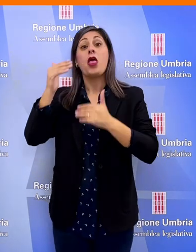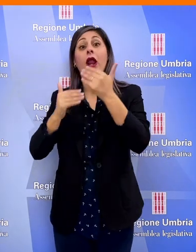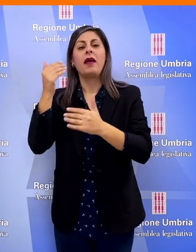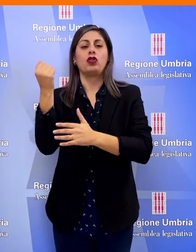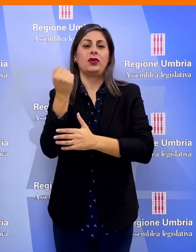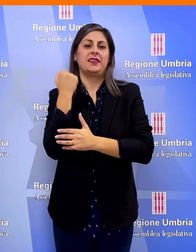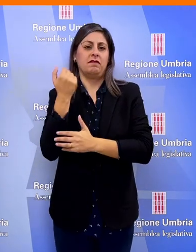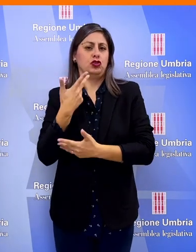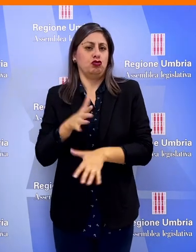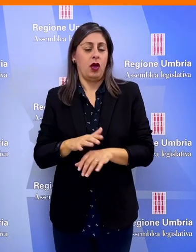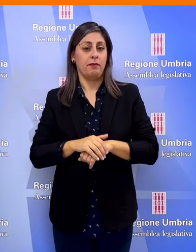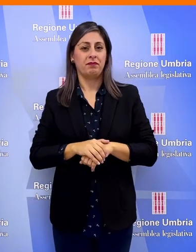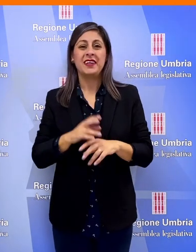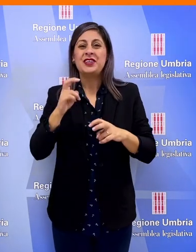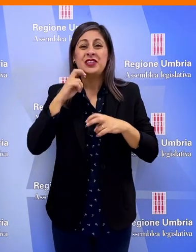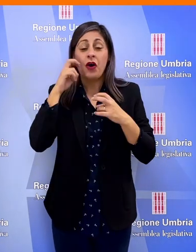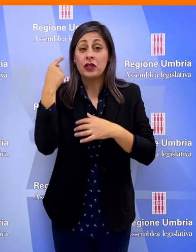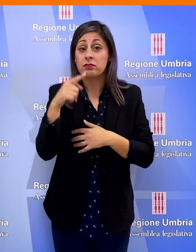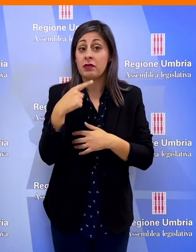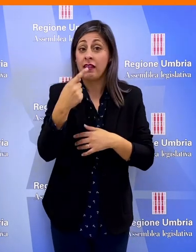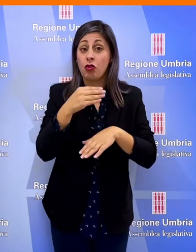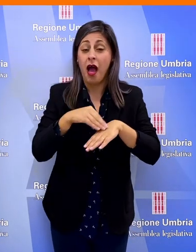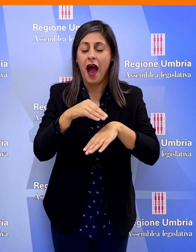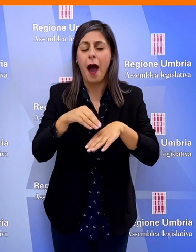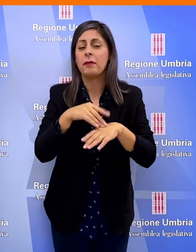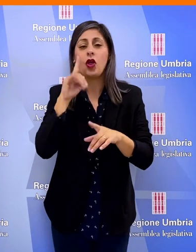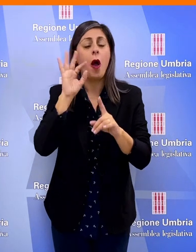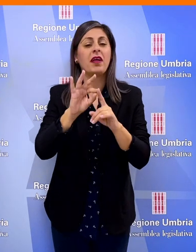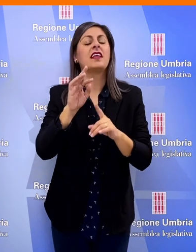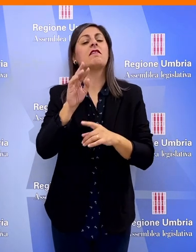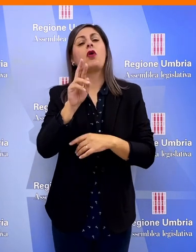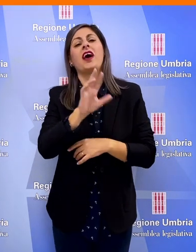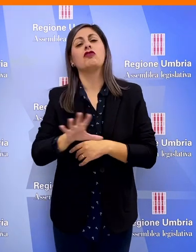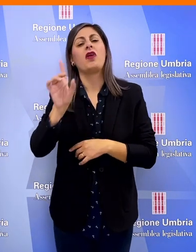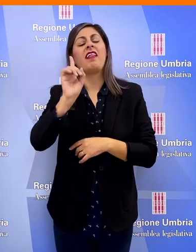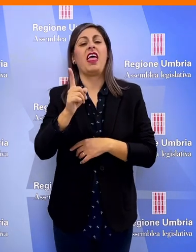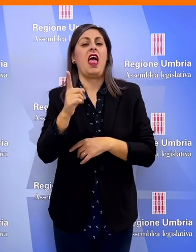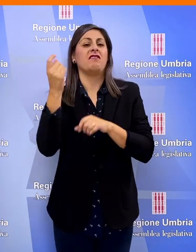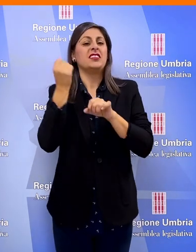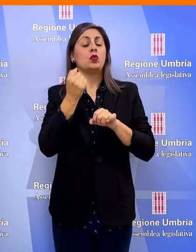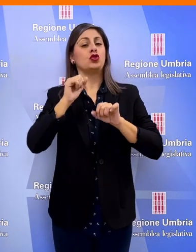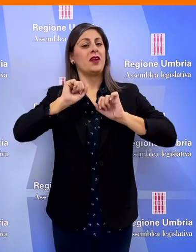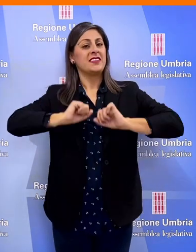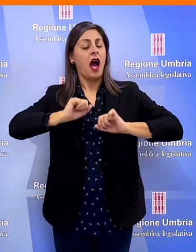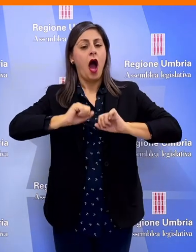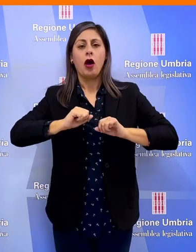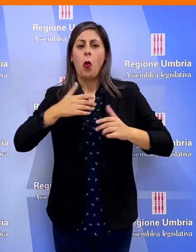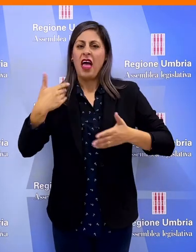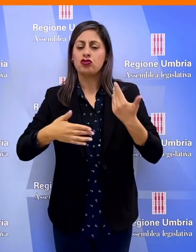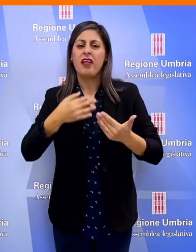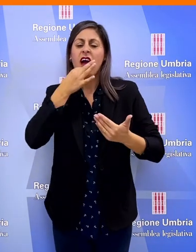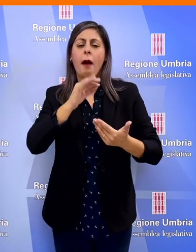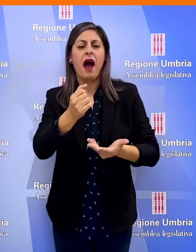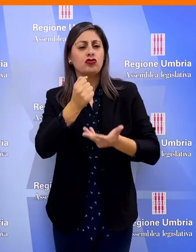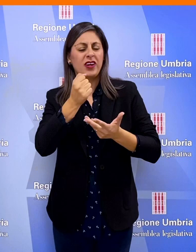miglioramento dei servizi. Uno sforzo ha ricordato Agabiti che mira a rendere la regione un ente sano, efficiente, che